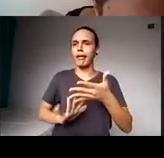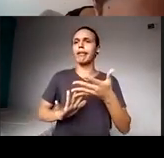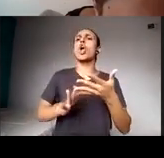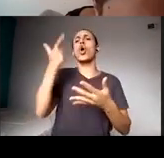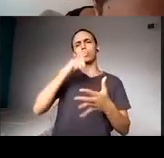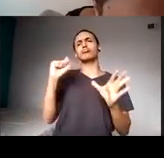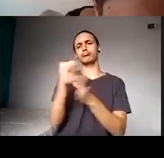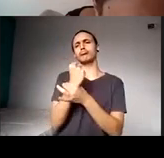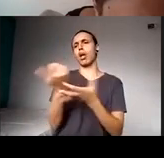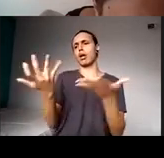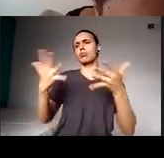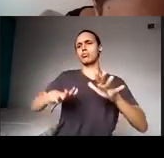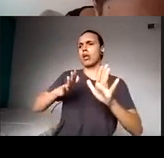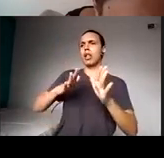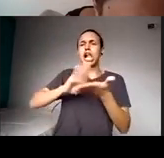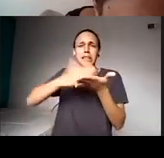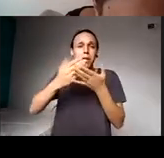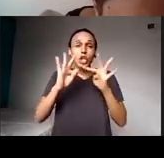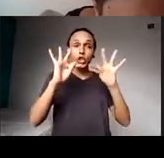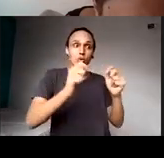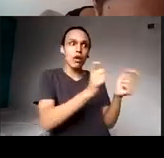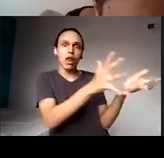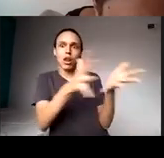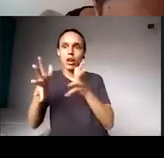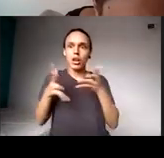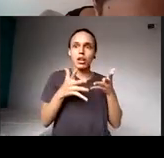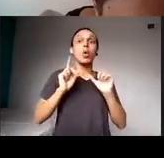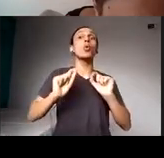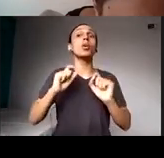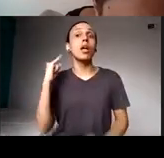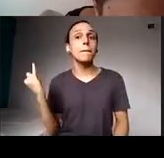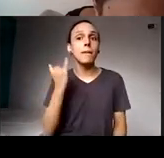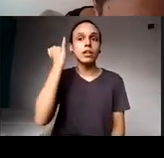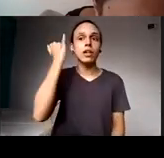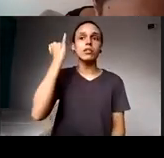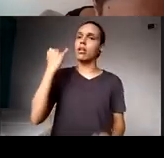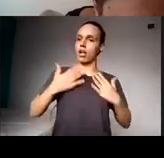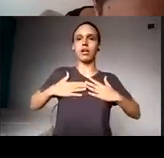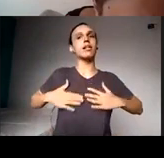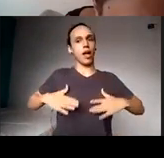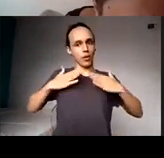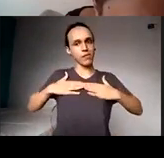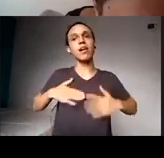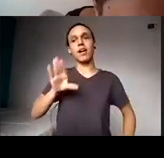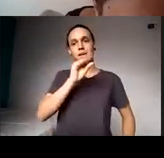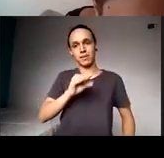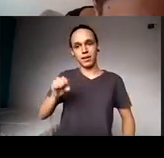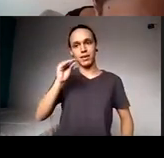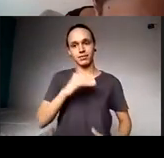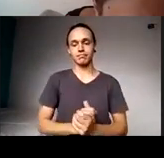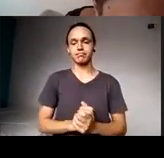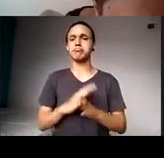interpretação efetiva, o importante é a gente não falar tão rápido, né? Bem, eu